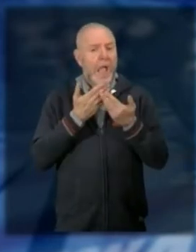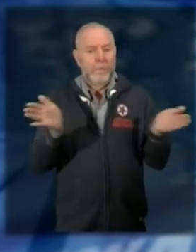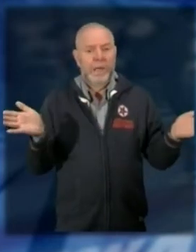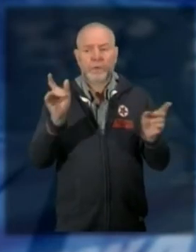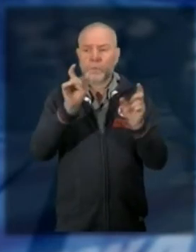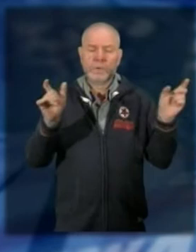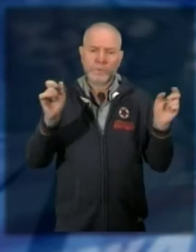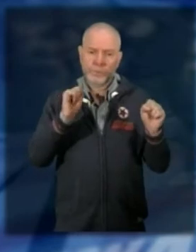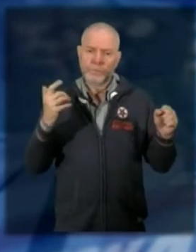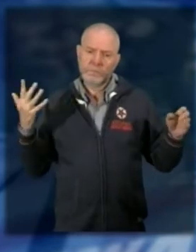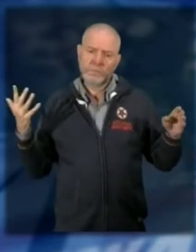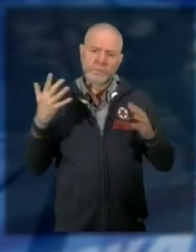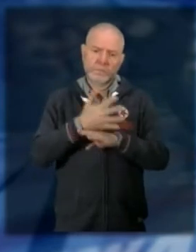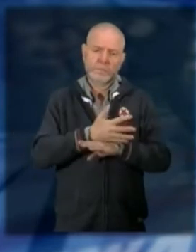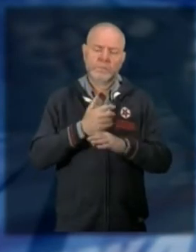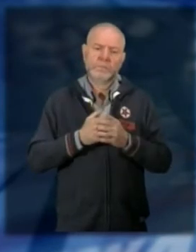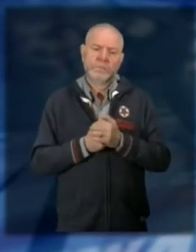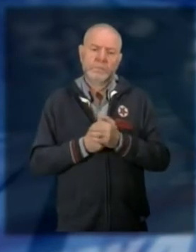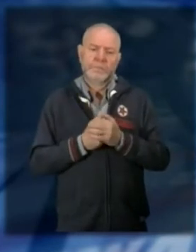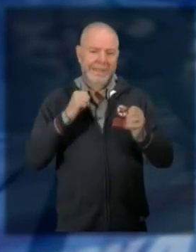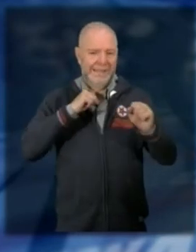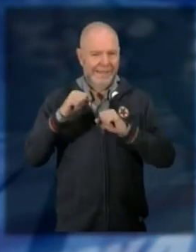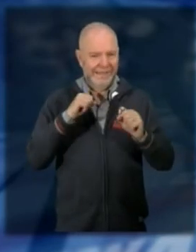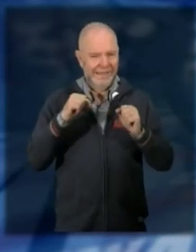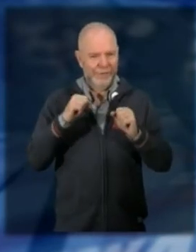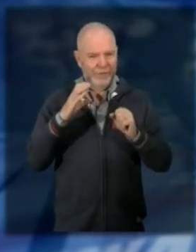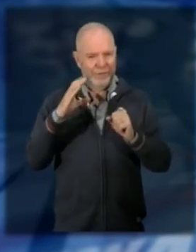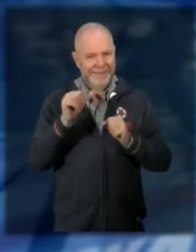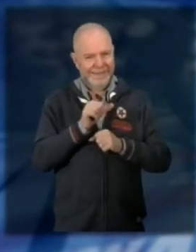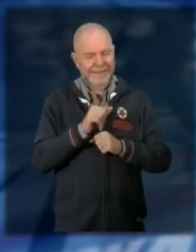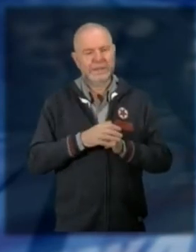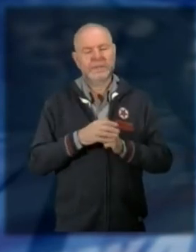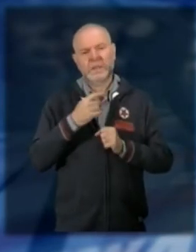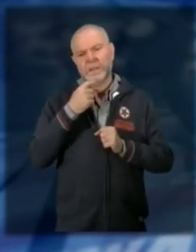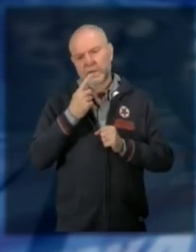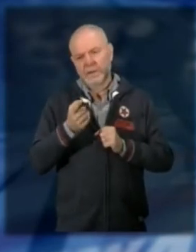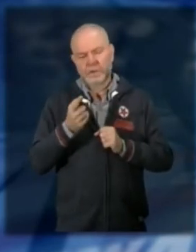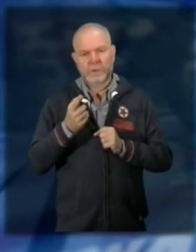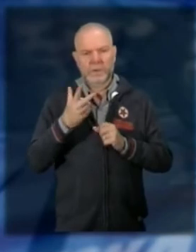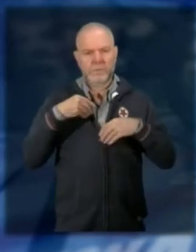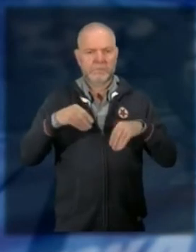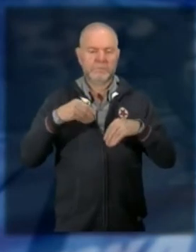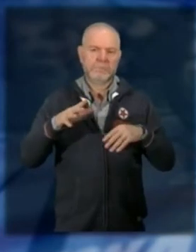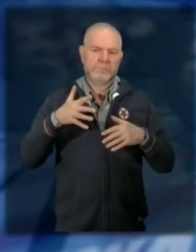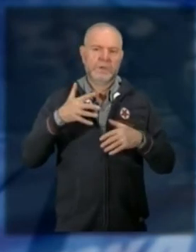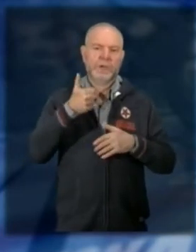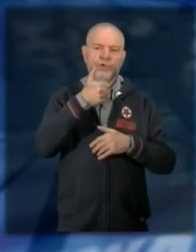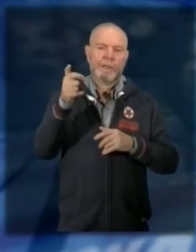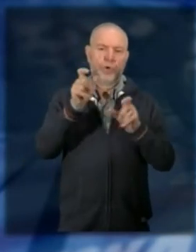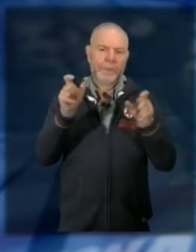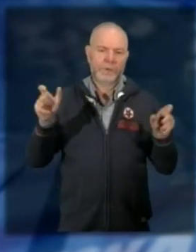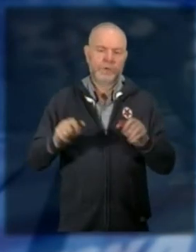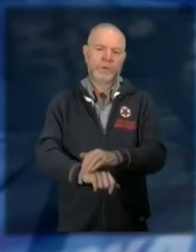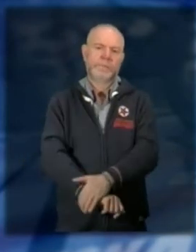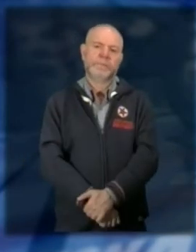popolazione ci spiega Chiara Fornara direttrice del CIS al quale in genere partecipano dalle 70 alle 100 persone